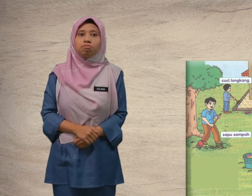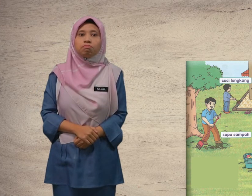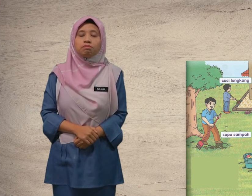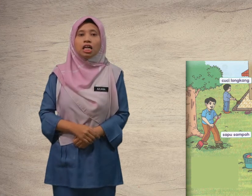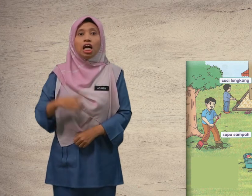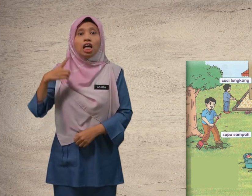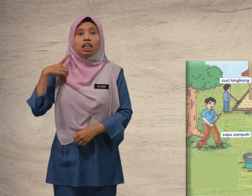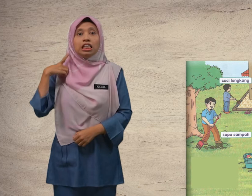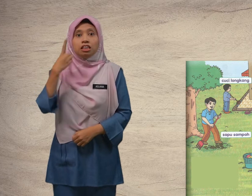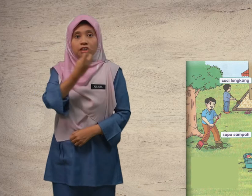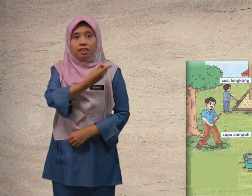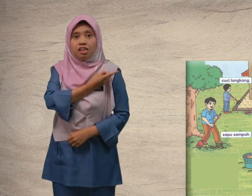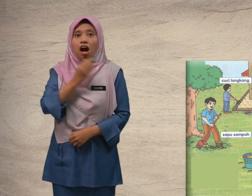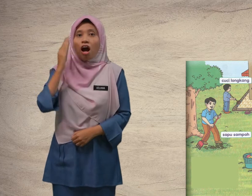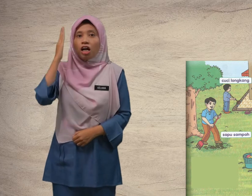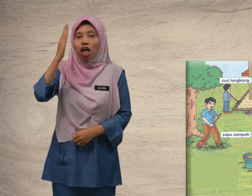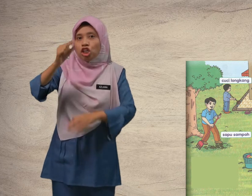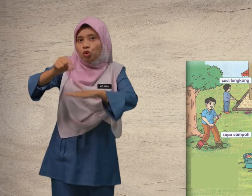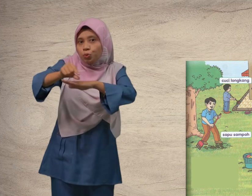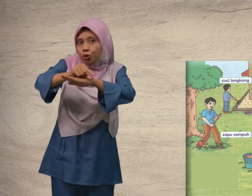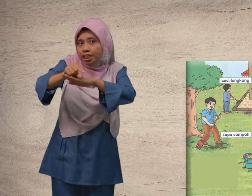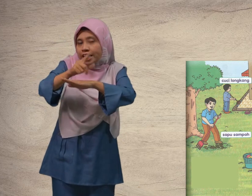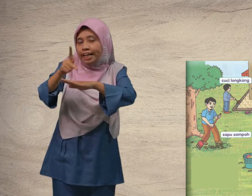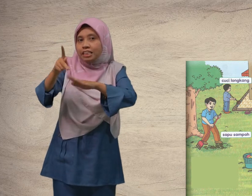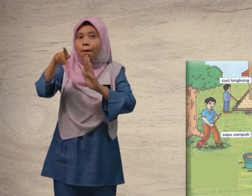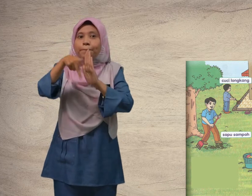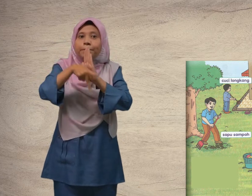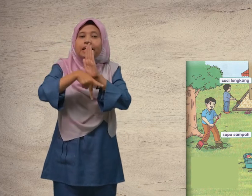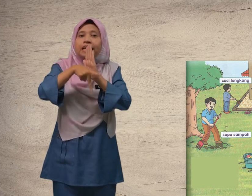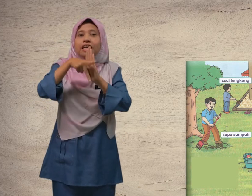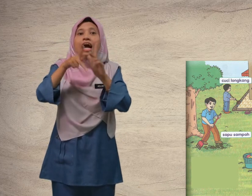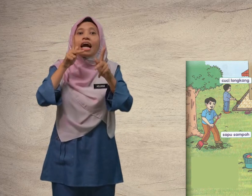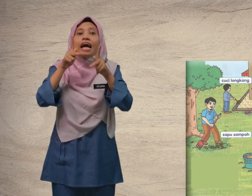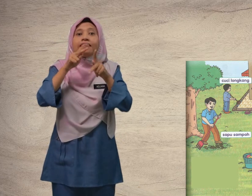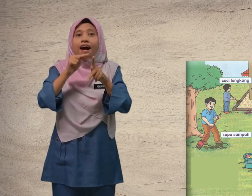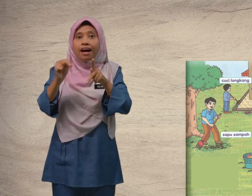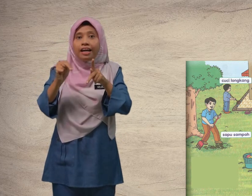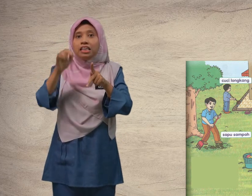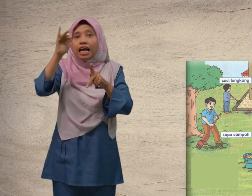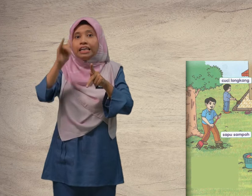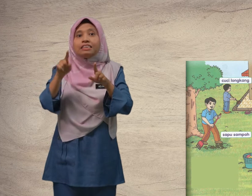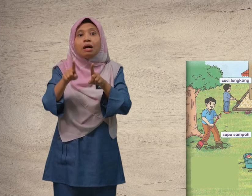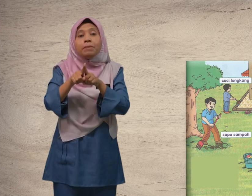kita akan gunakan perkataan yang sama.